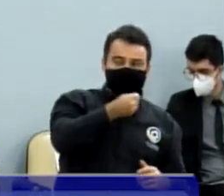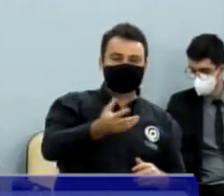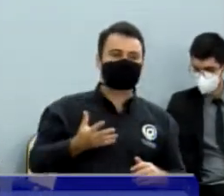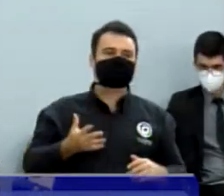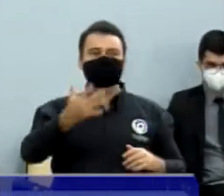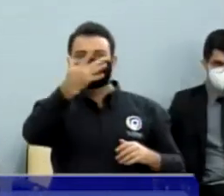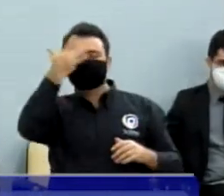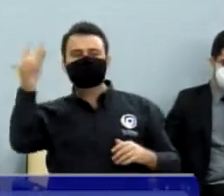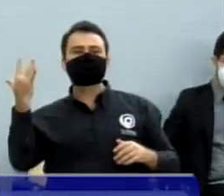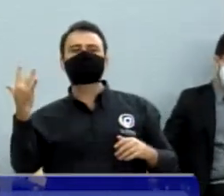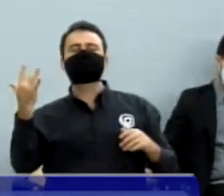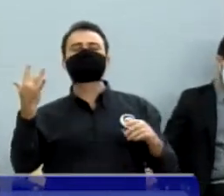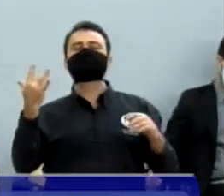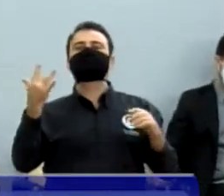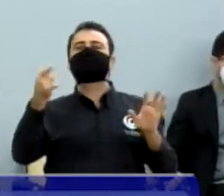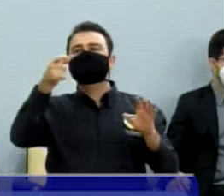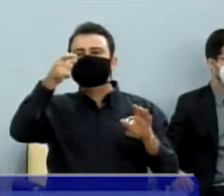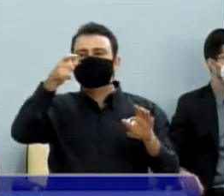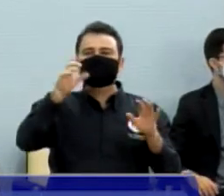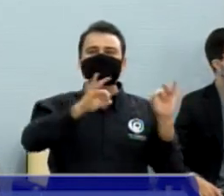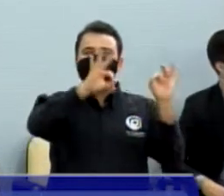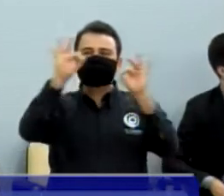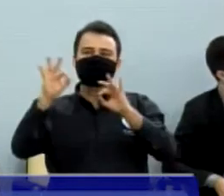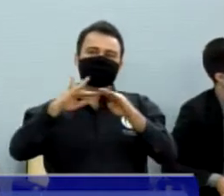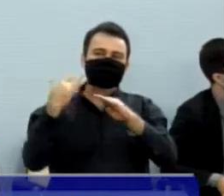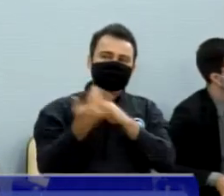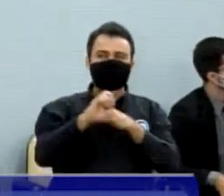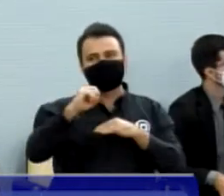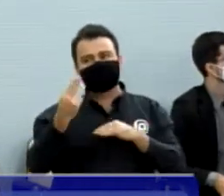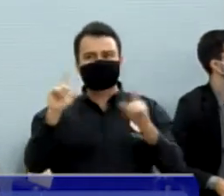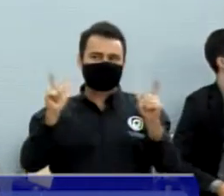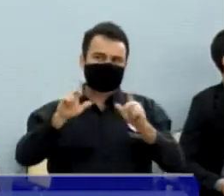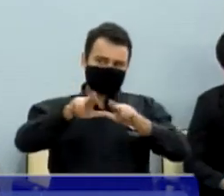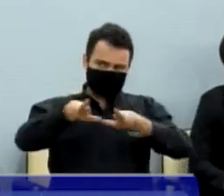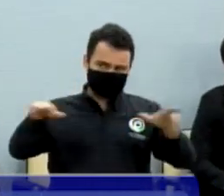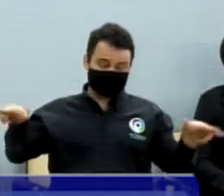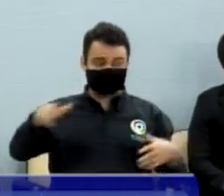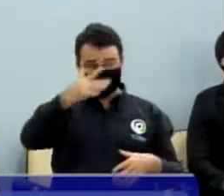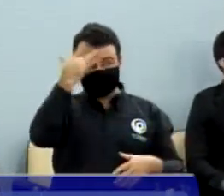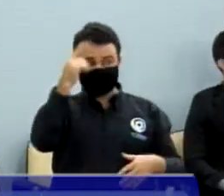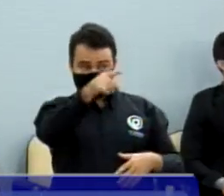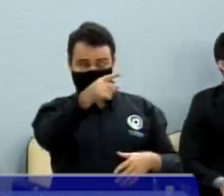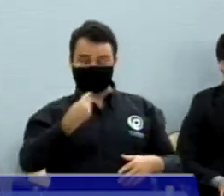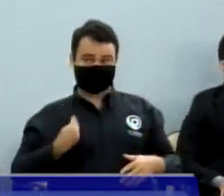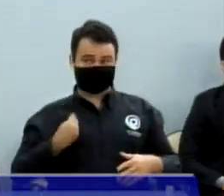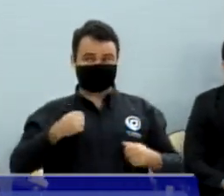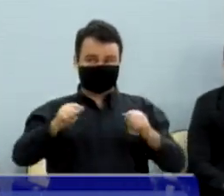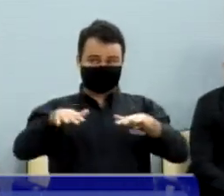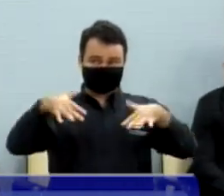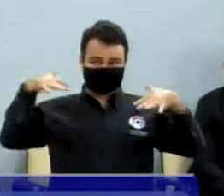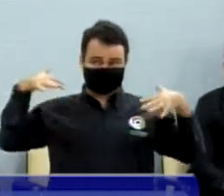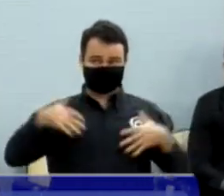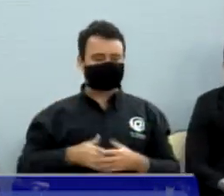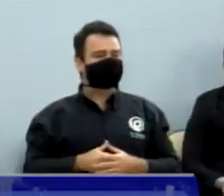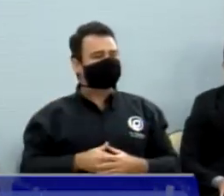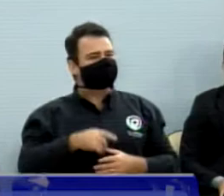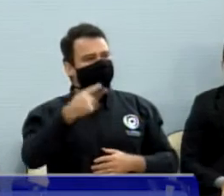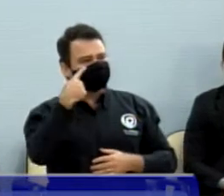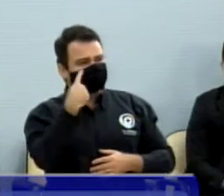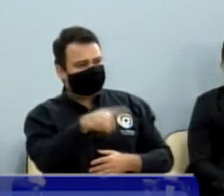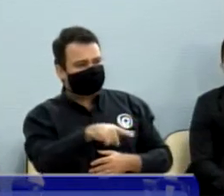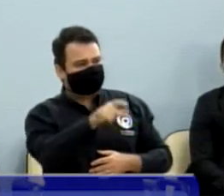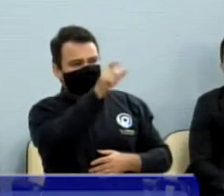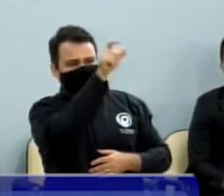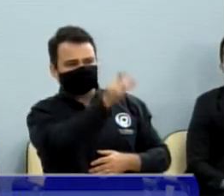todos que nos acompanham pelos mais variados meios de comunicação, público aqui presente, que hoje cumprimento na pessoa do